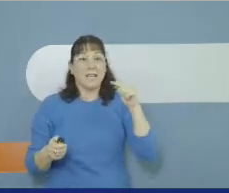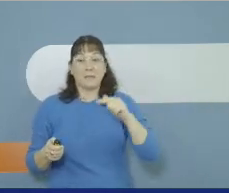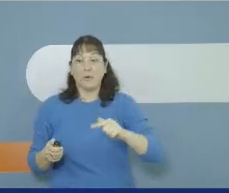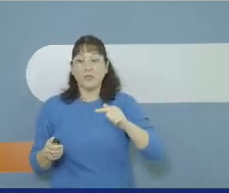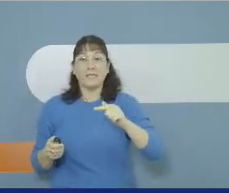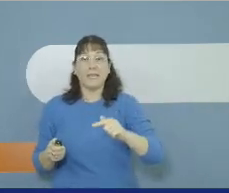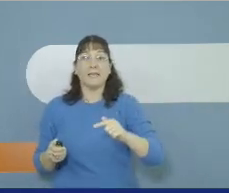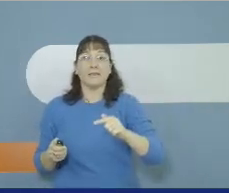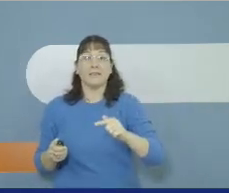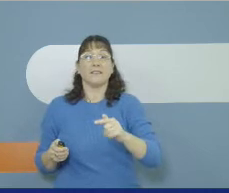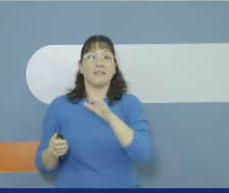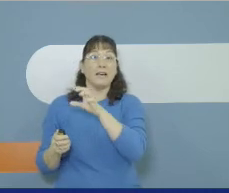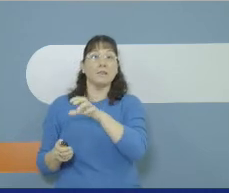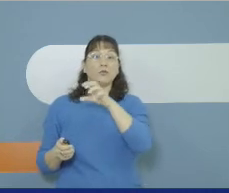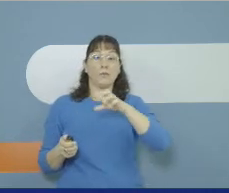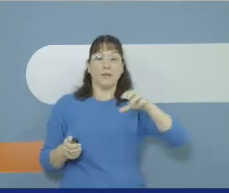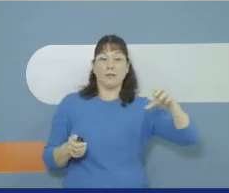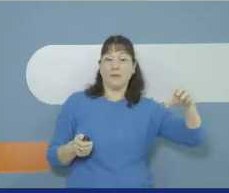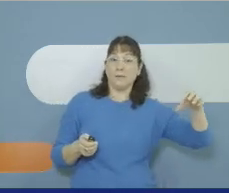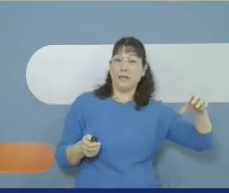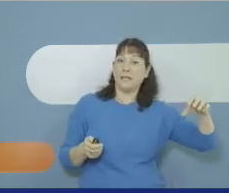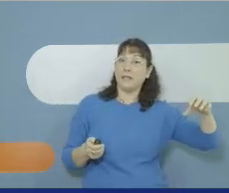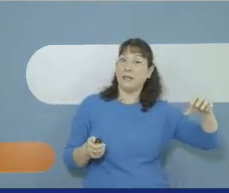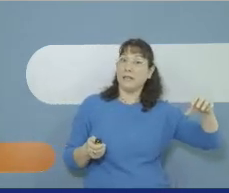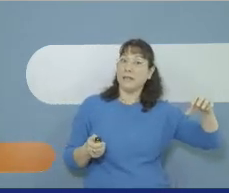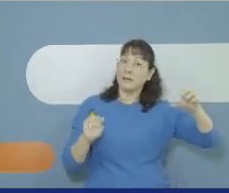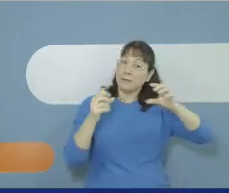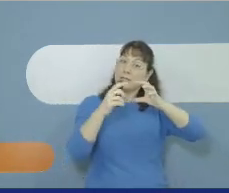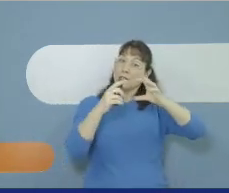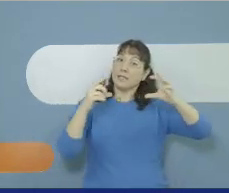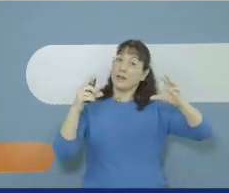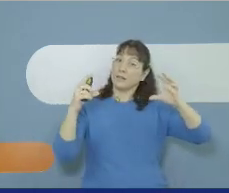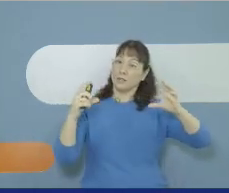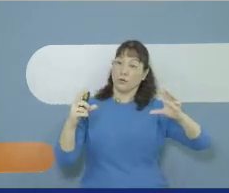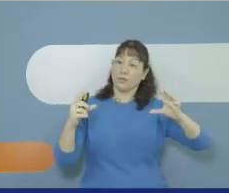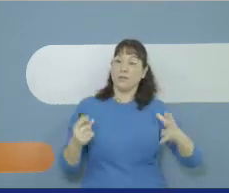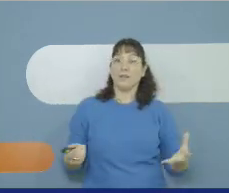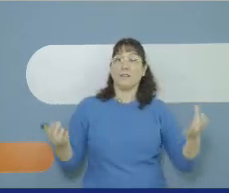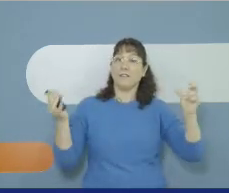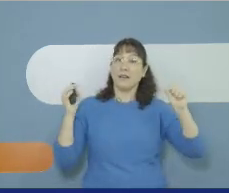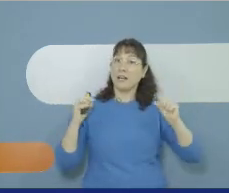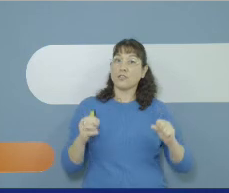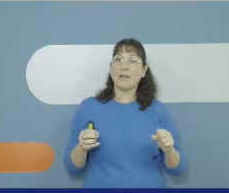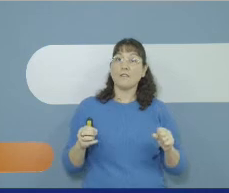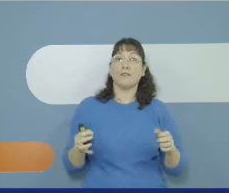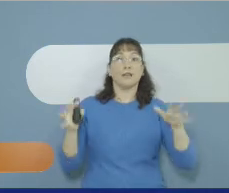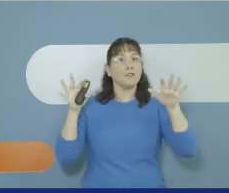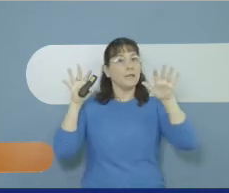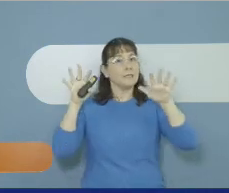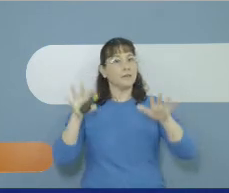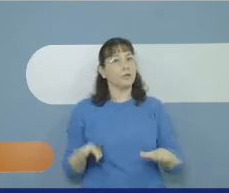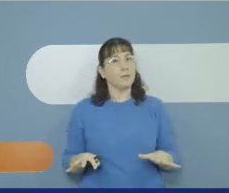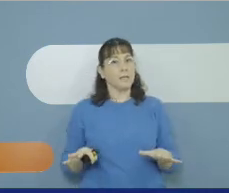הסיפור של יאיר הכנו אותו על פיסות נייר קטנות ועכשיו